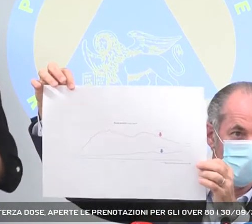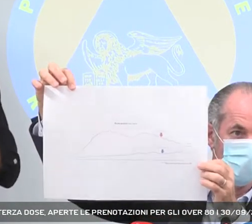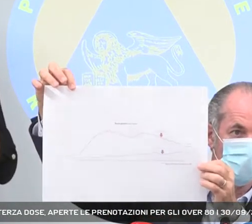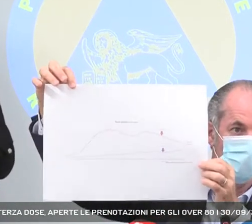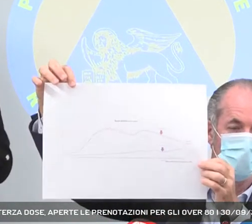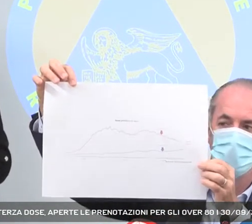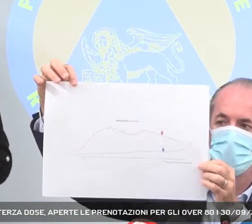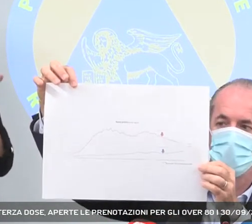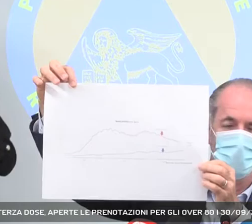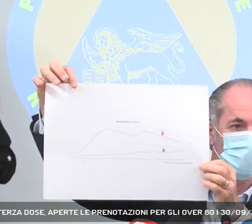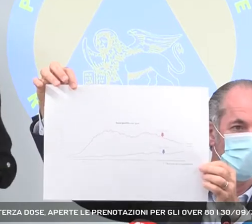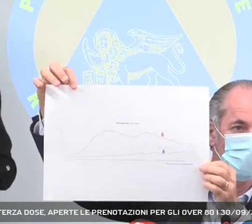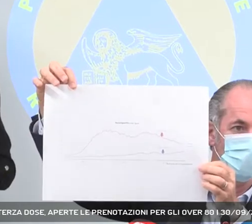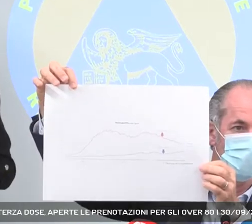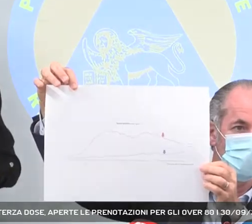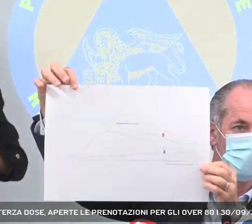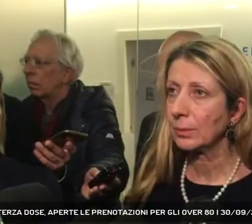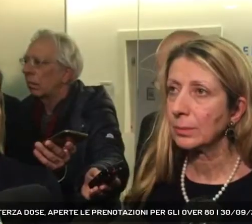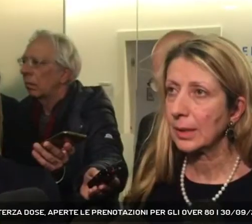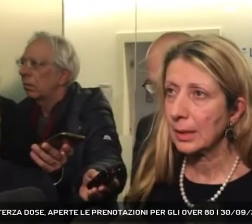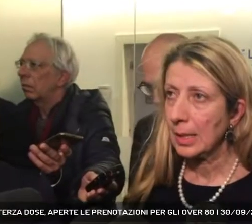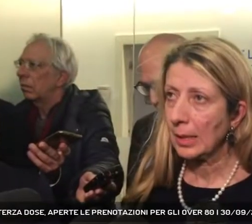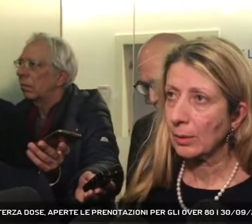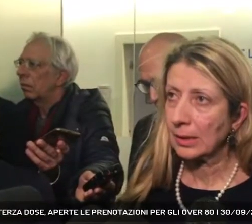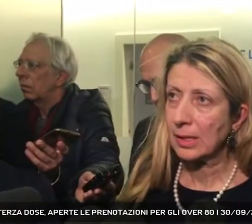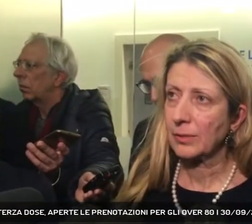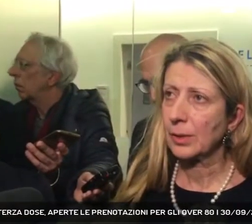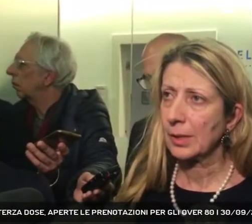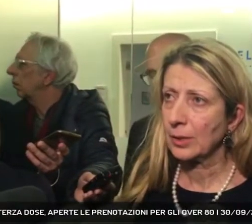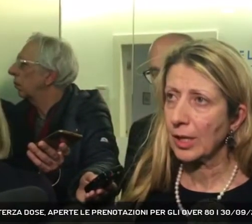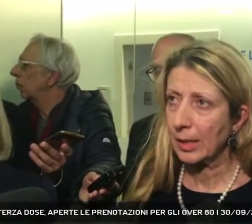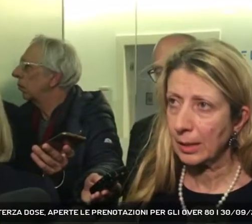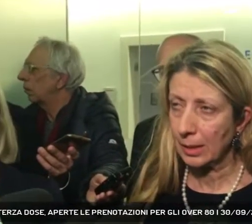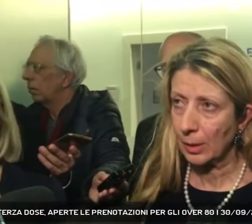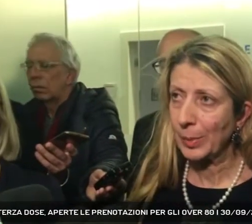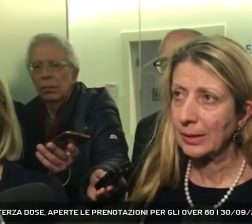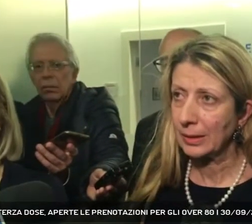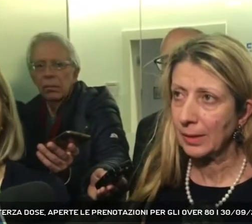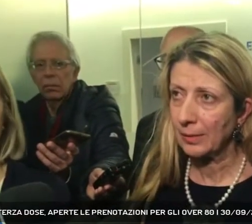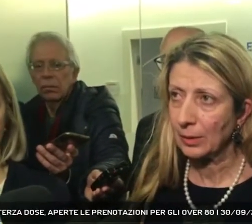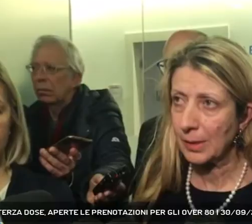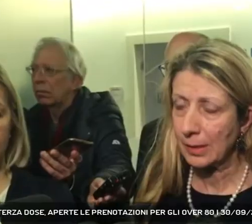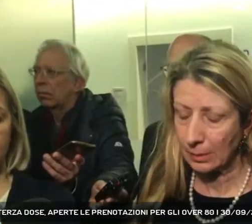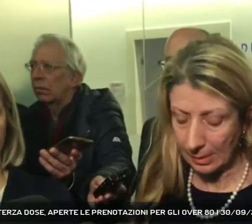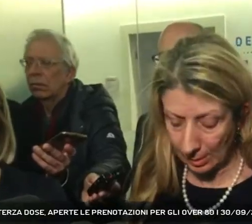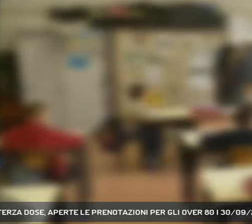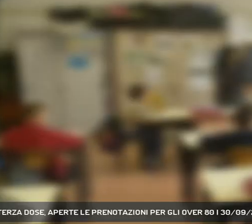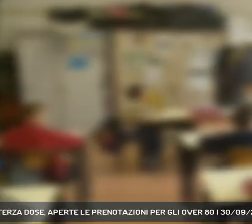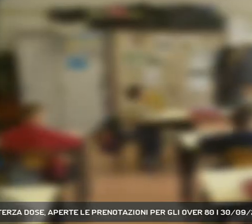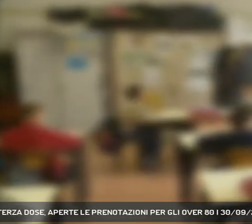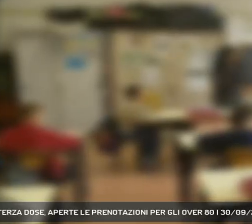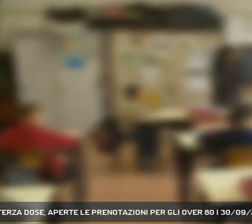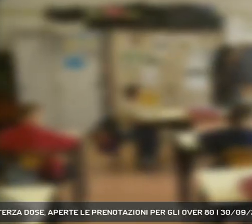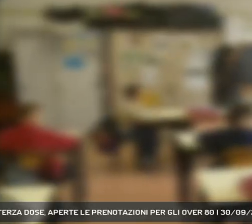della scuola a freccia rossa calano i contagi. E a proposito di scuole, la dottoressa Russo, responsabile della prevenzione regionale, ha analizzato